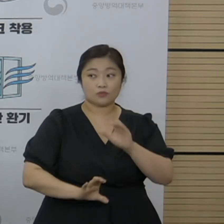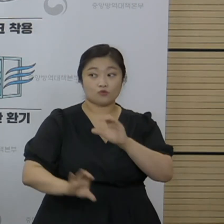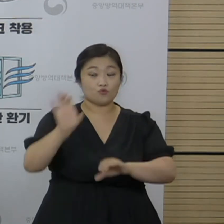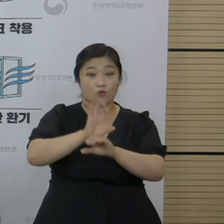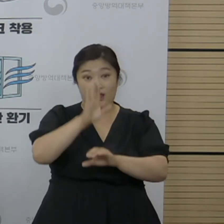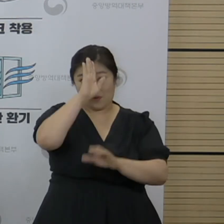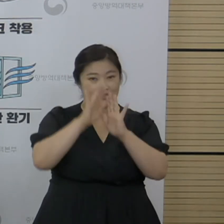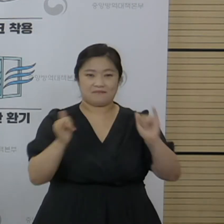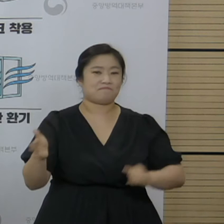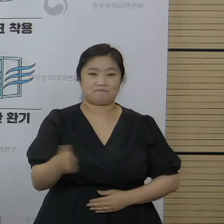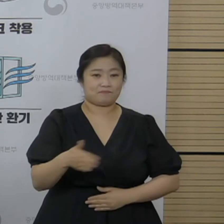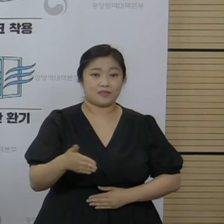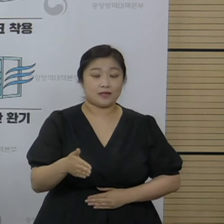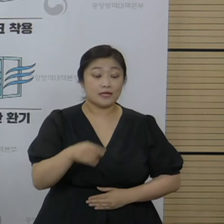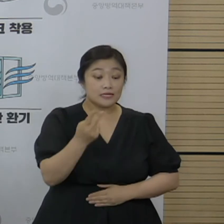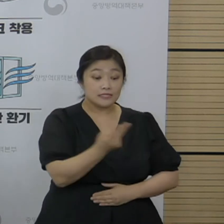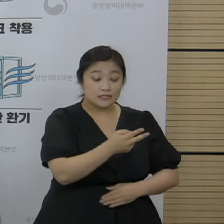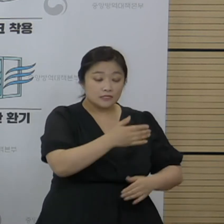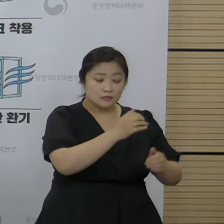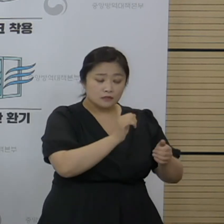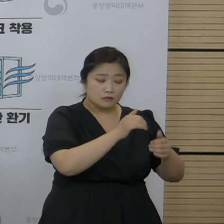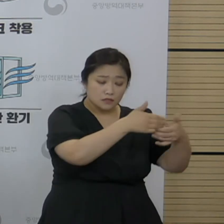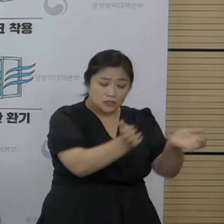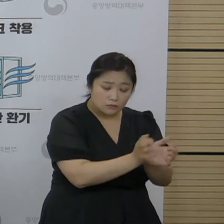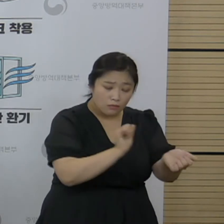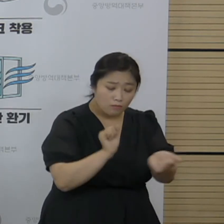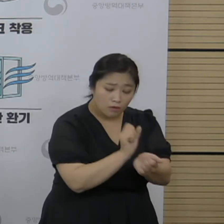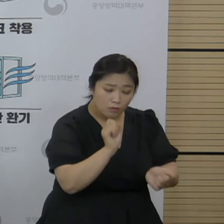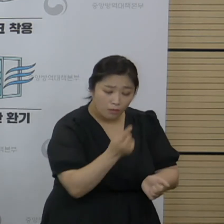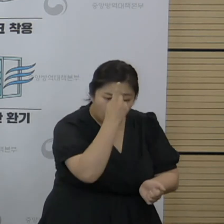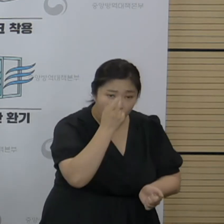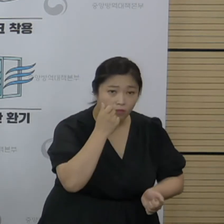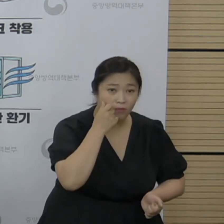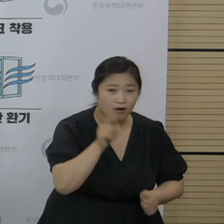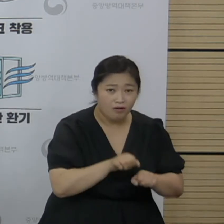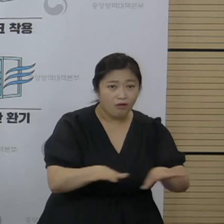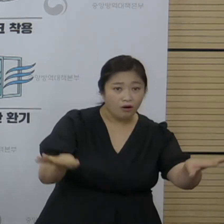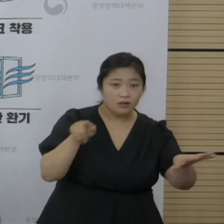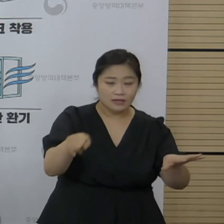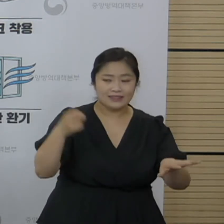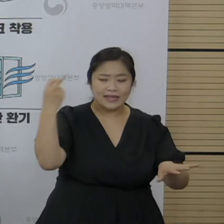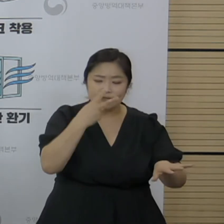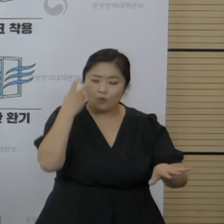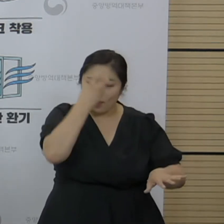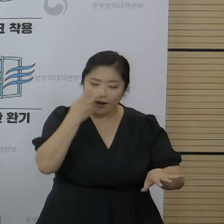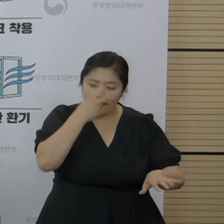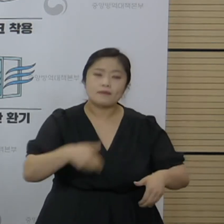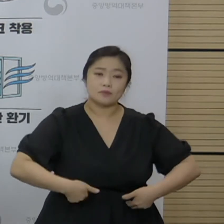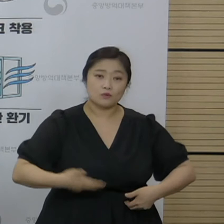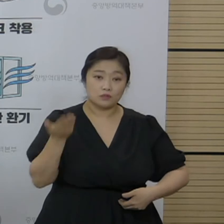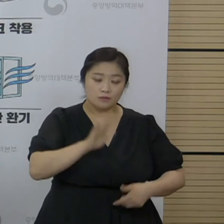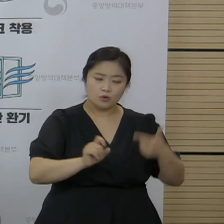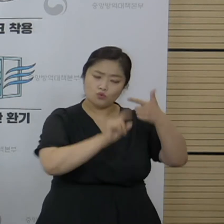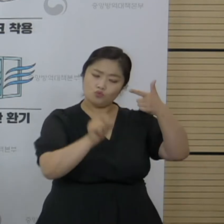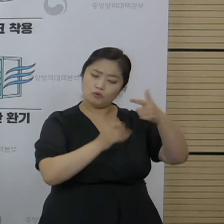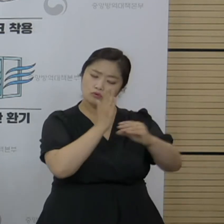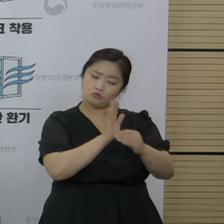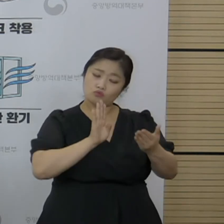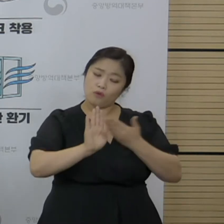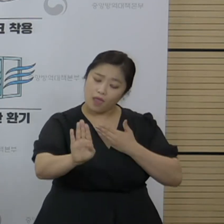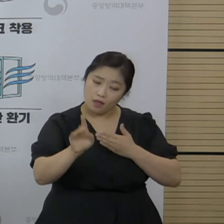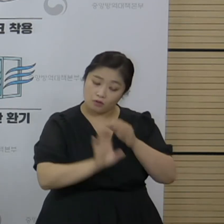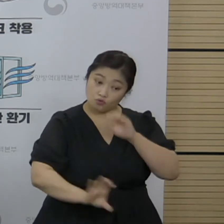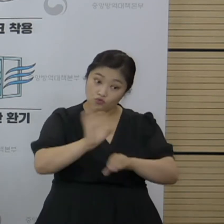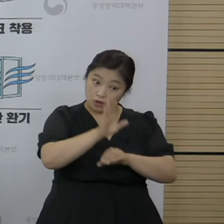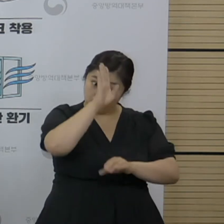환자 발생은 없습니다. 이 집단의 유행은 지금 다시 한번 확인해 보겠지만 6월 중순 이후에